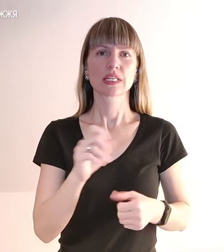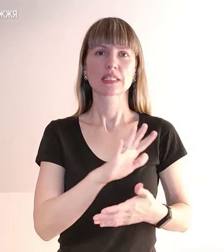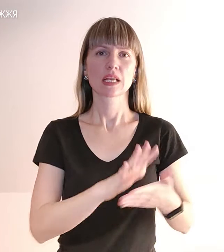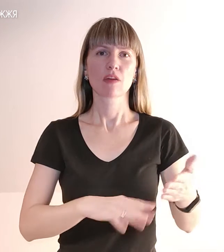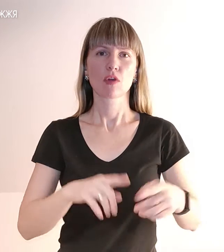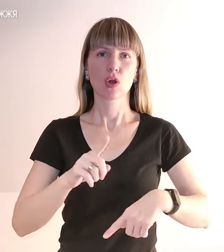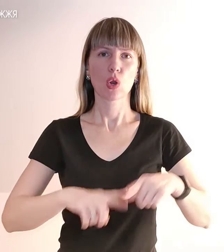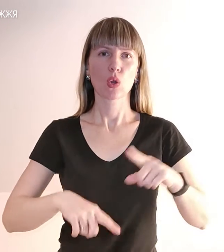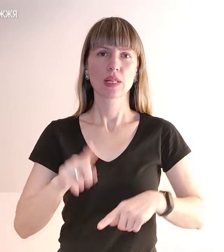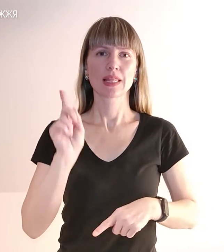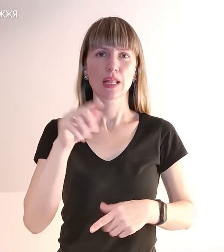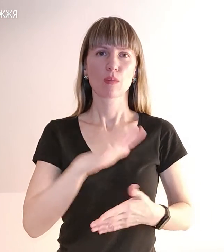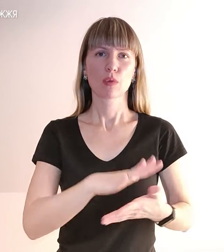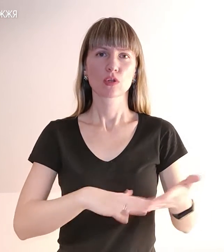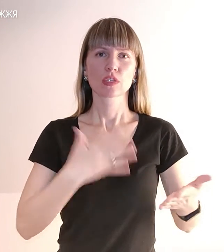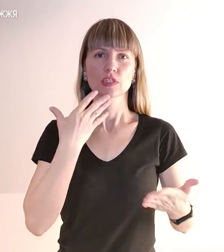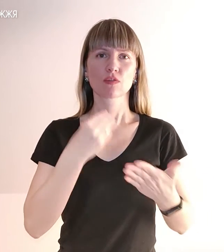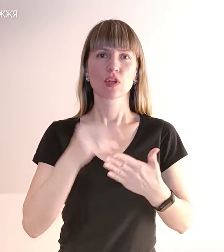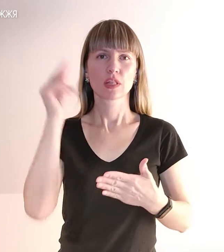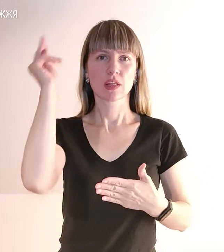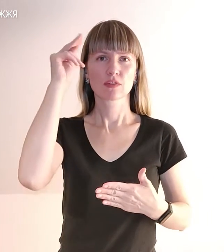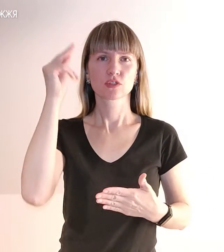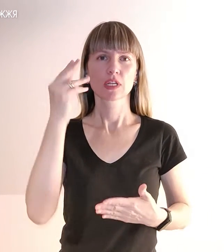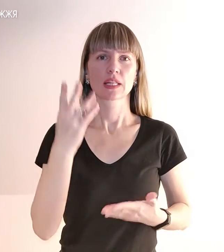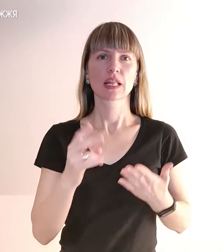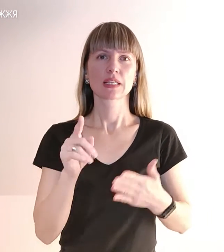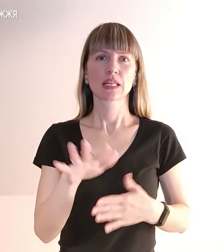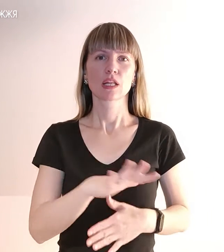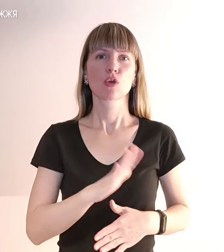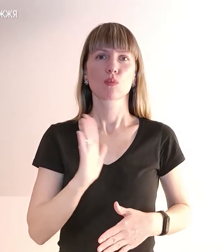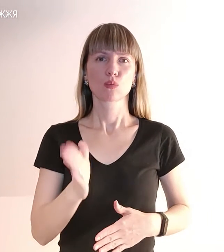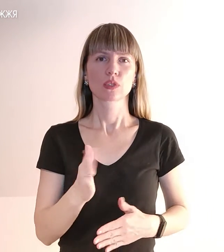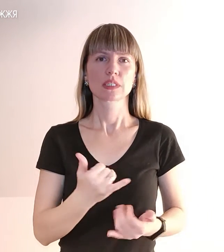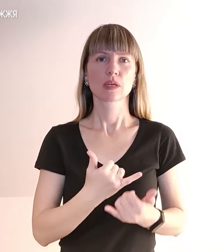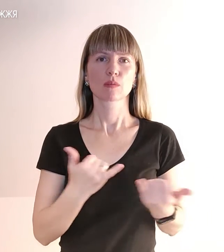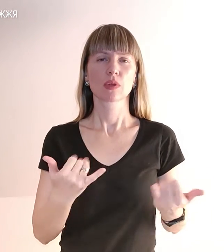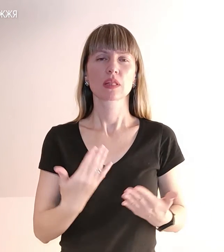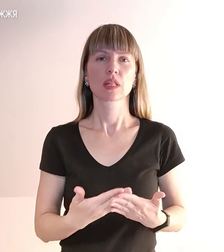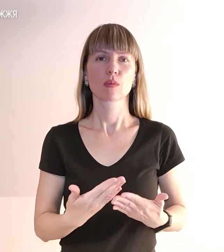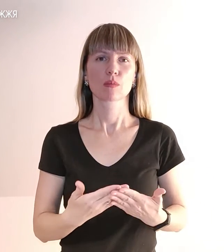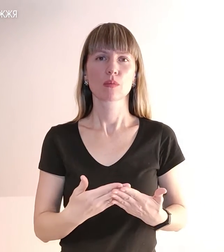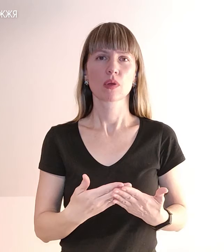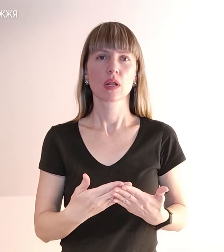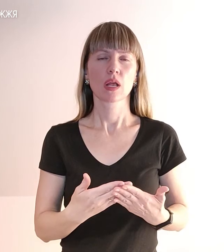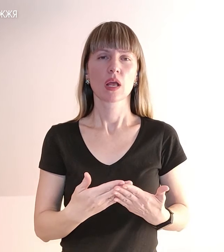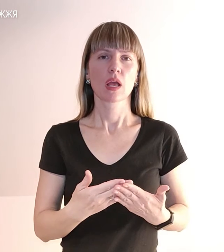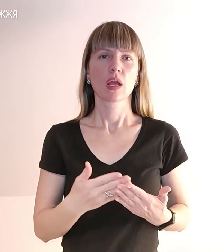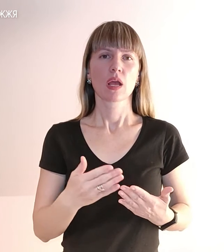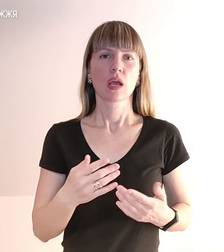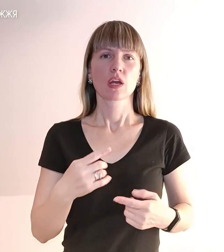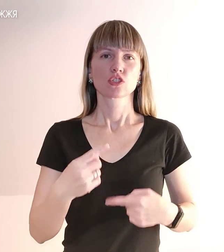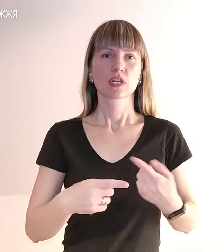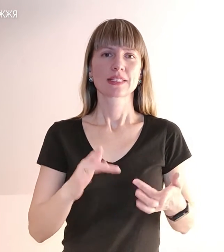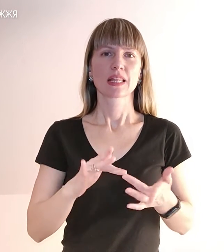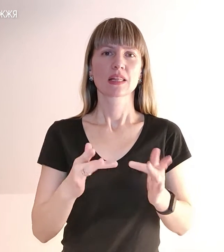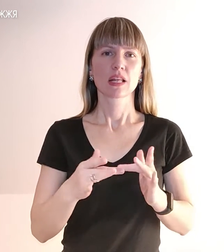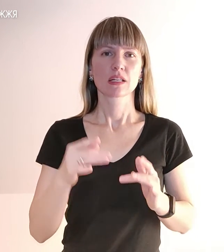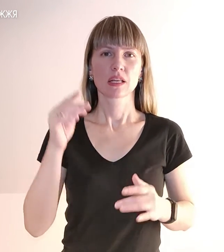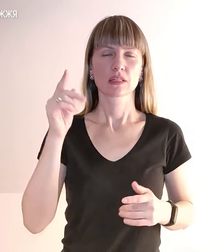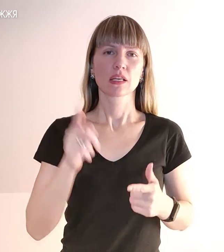продовжити своє навчання, якщо на тій території буде забезпечено, наприклад, офлайн-навчання. Так само за заявою батьків